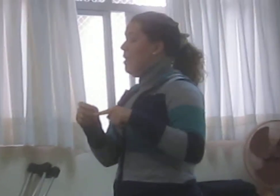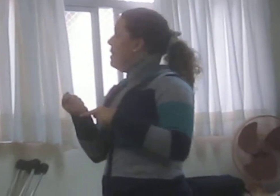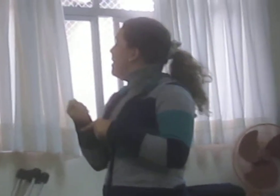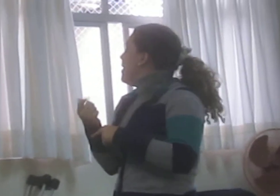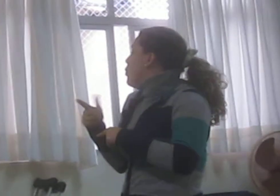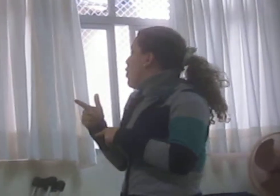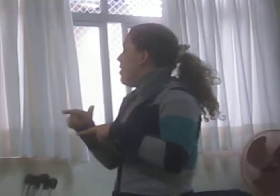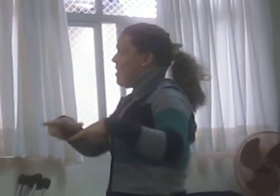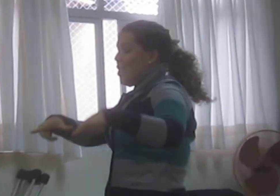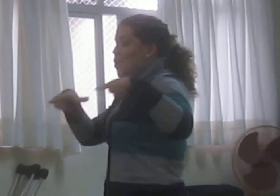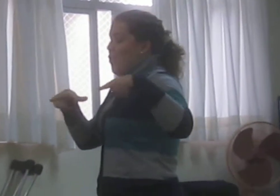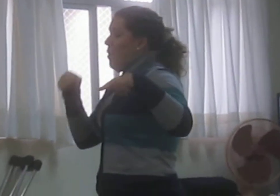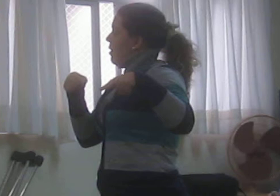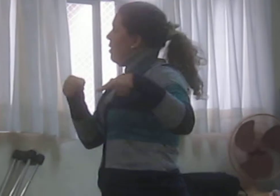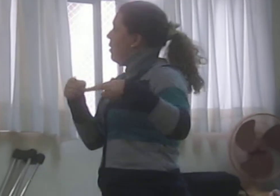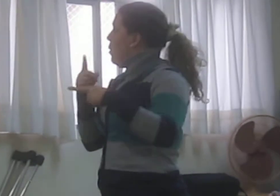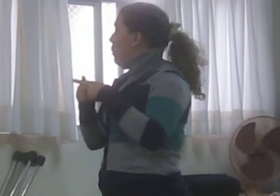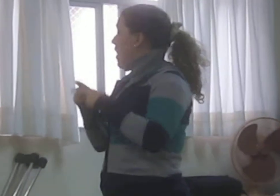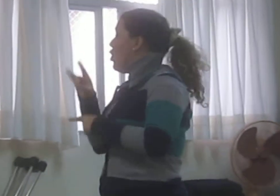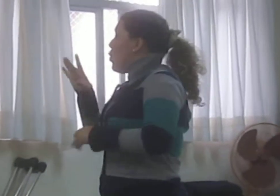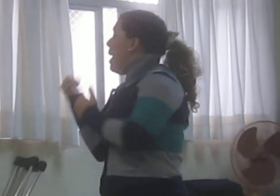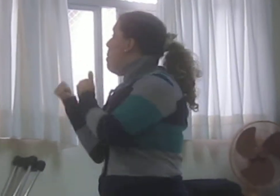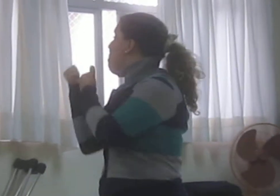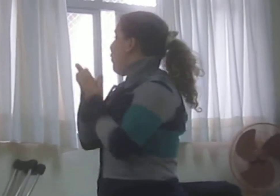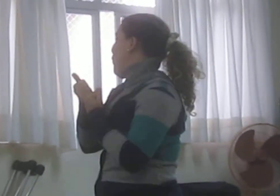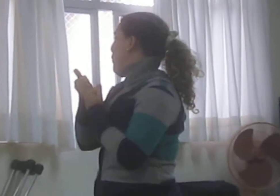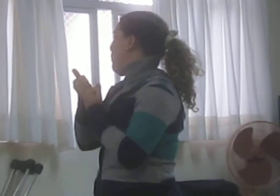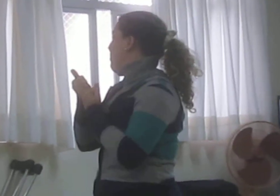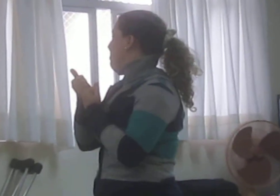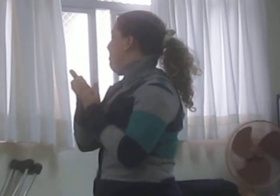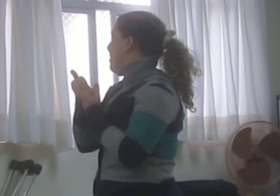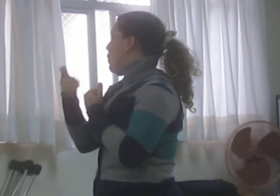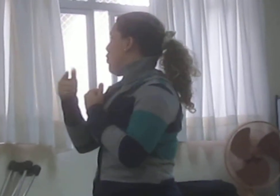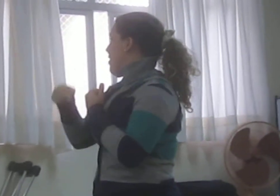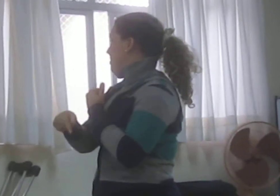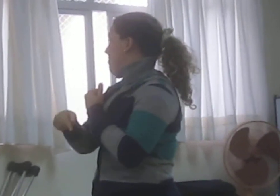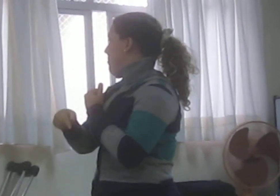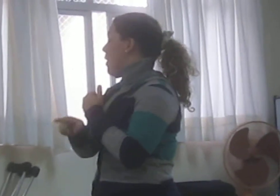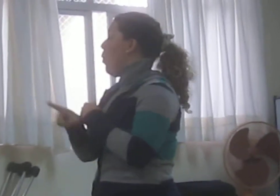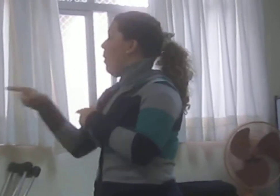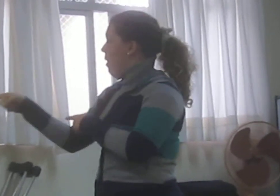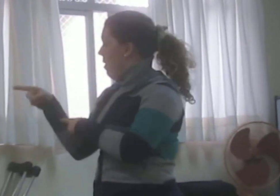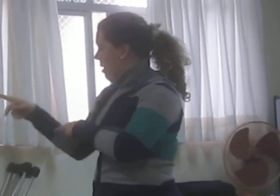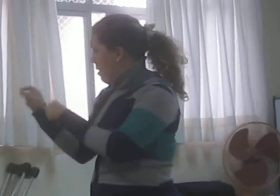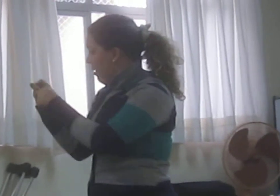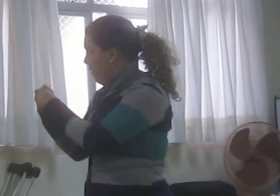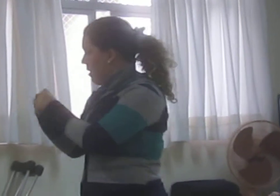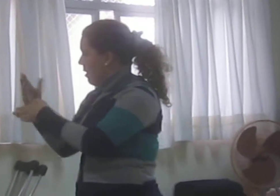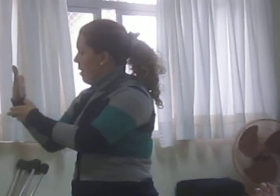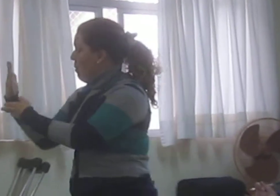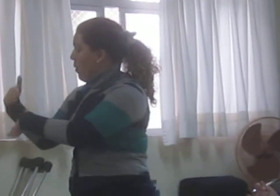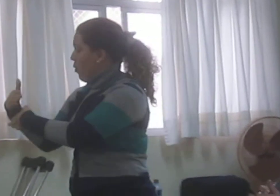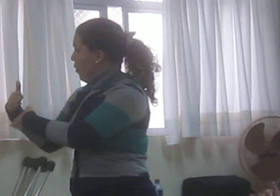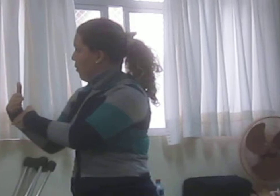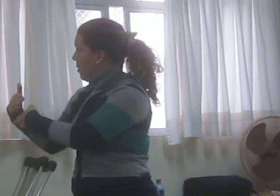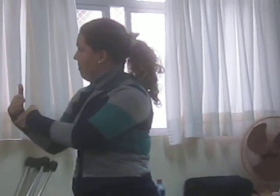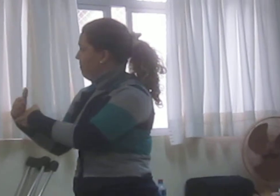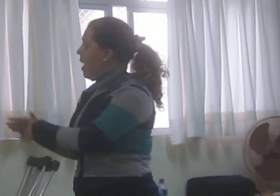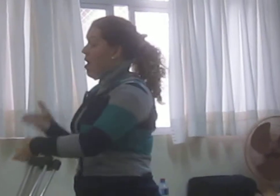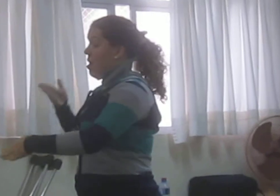os termos apoio, e lá eles faziam a prova e entravam, continuavam o estudo. Então,